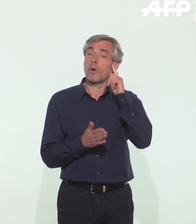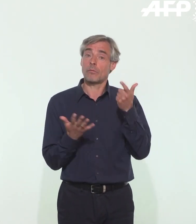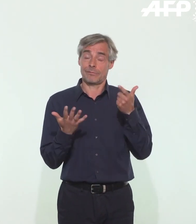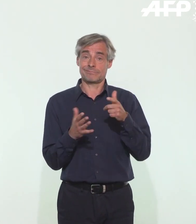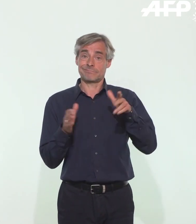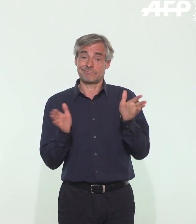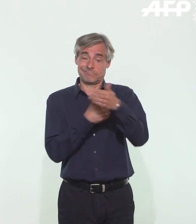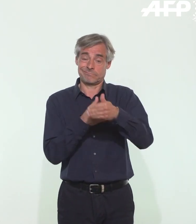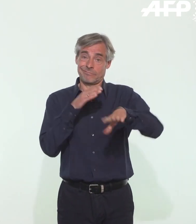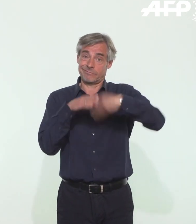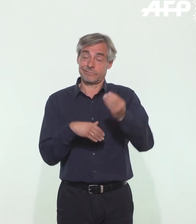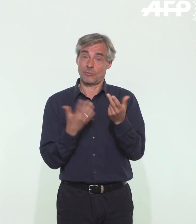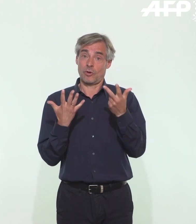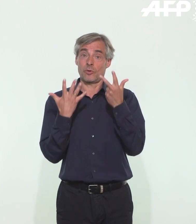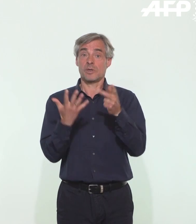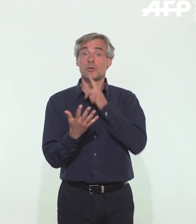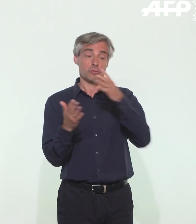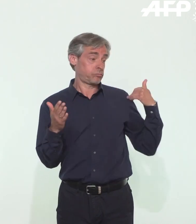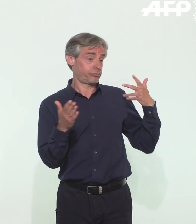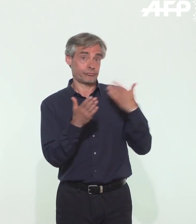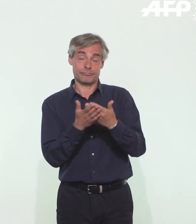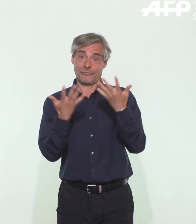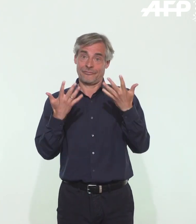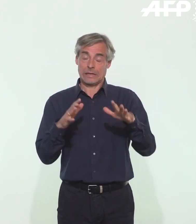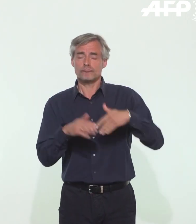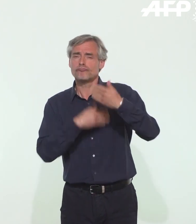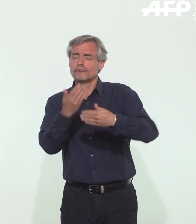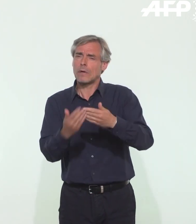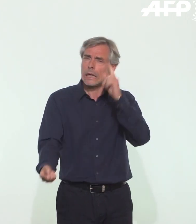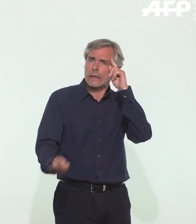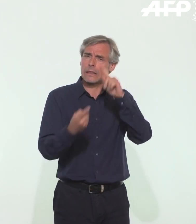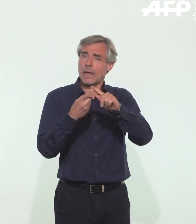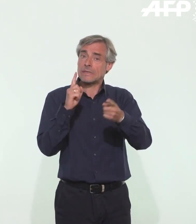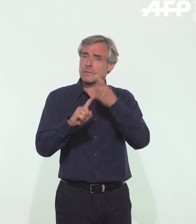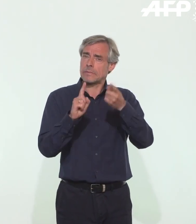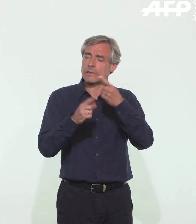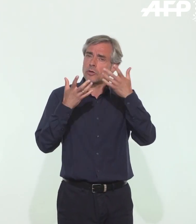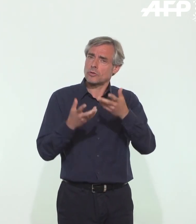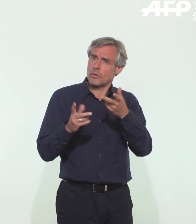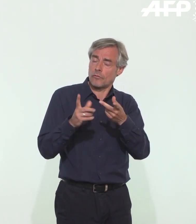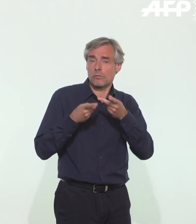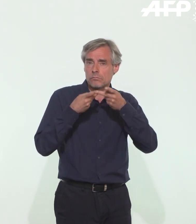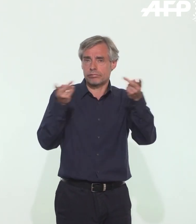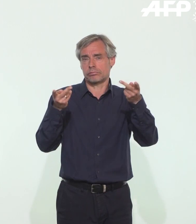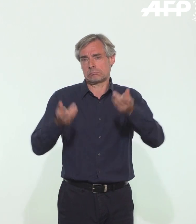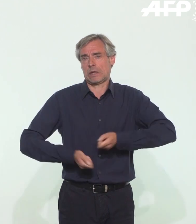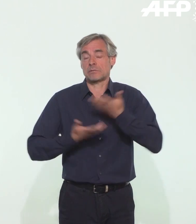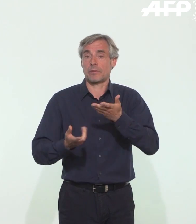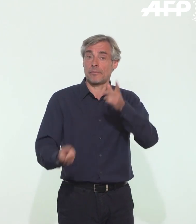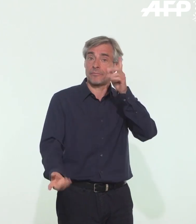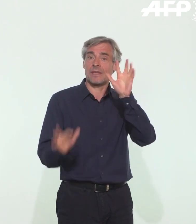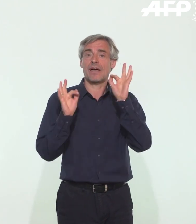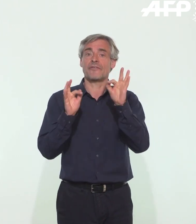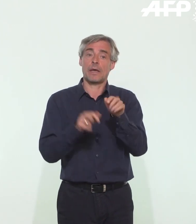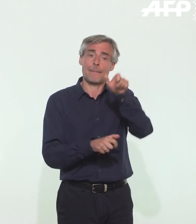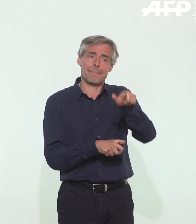la levée progressive des mesures de confinement, pour vous parler d'un sujet particulièrement important, le dépistage